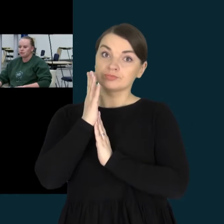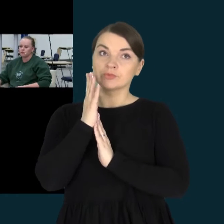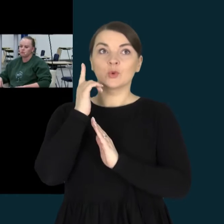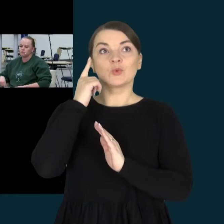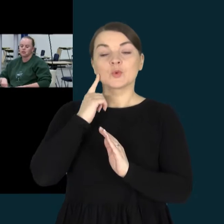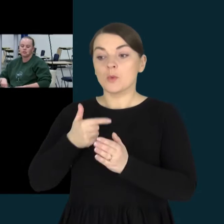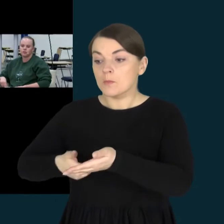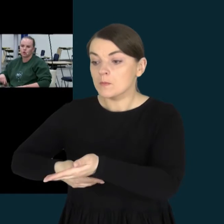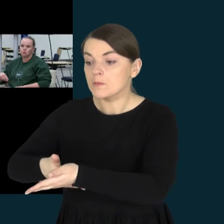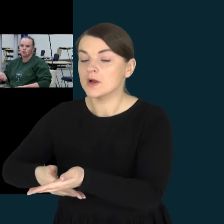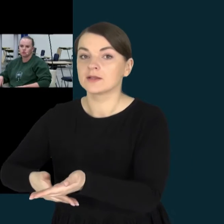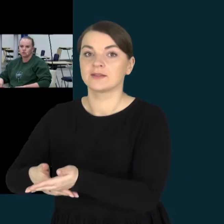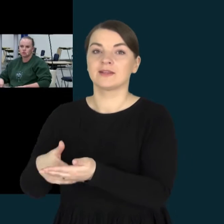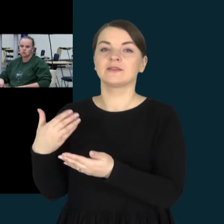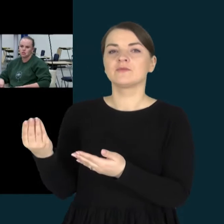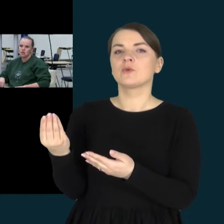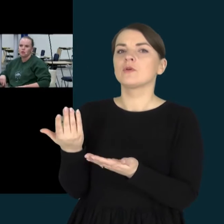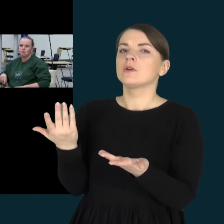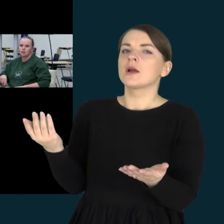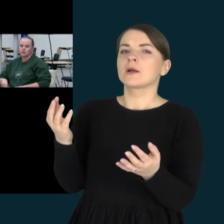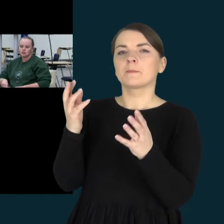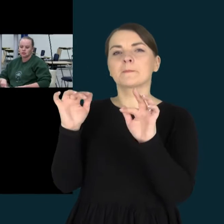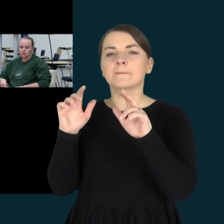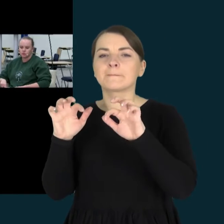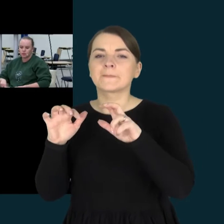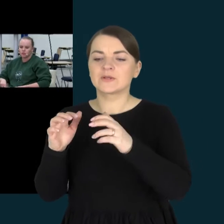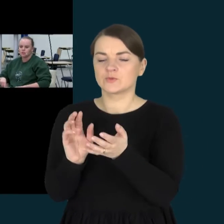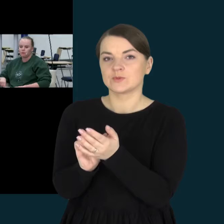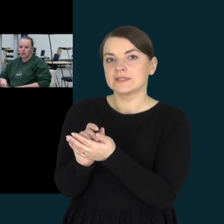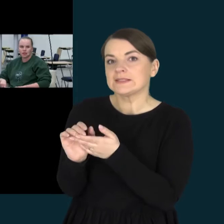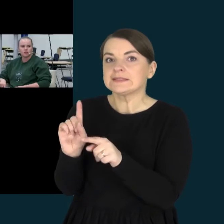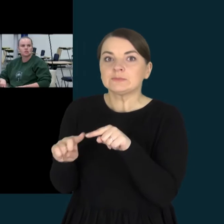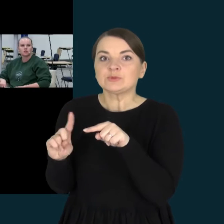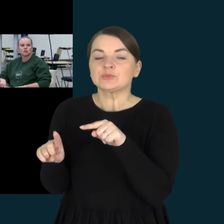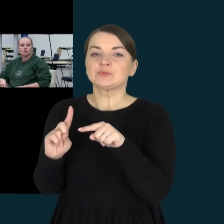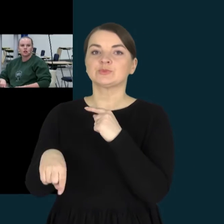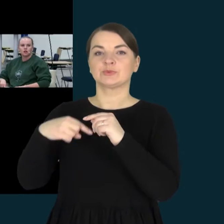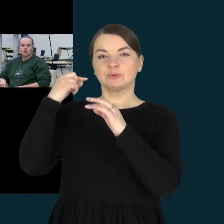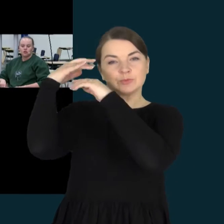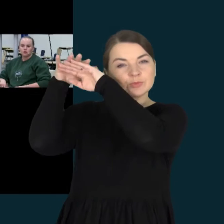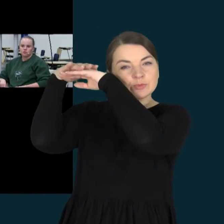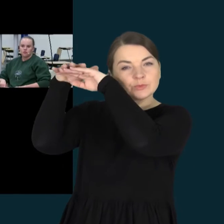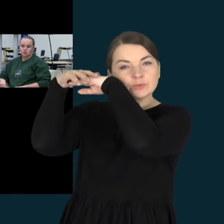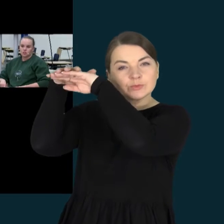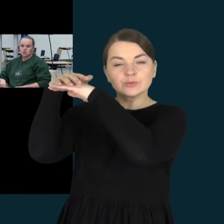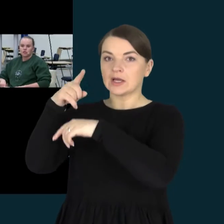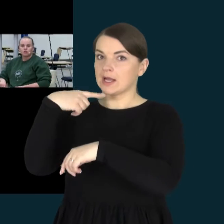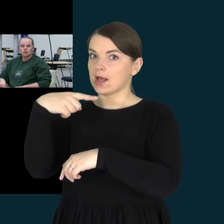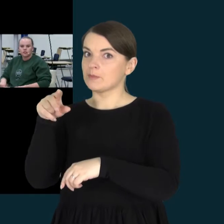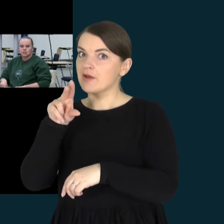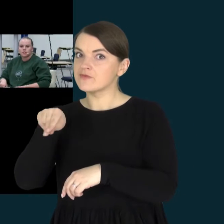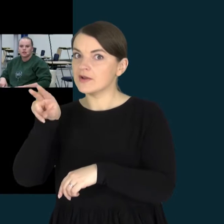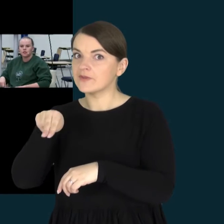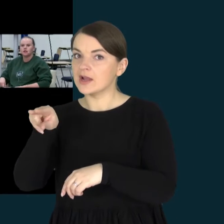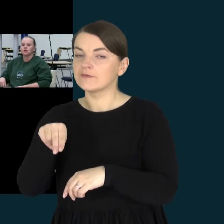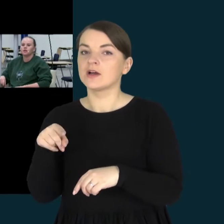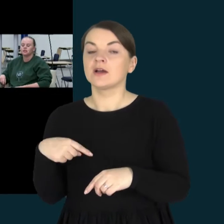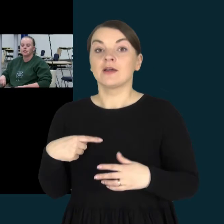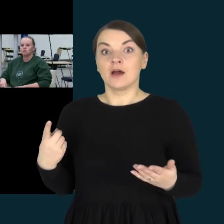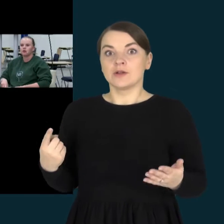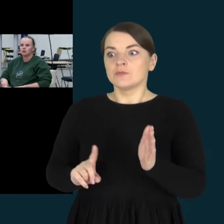padėti, myklinti jo pirštukus, myklinti kalbą, smegenis. Ir atsirado viltis.